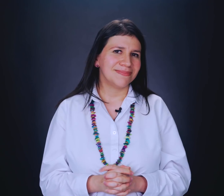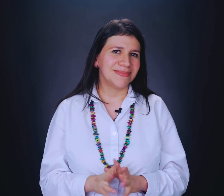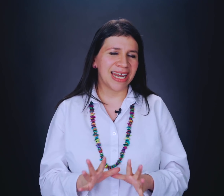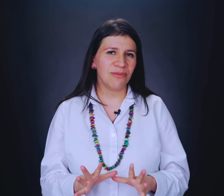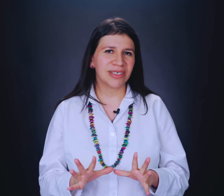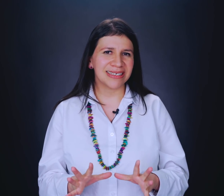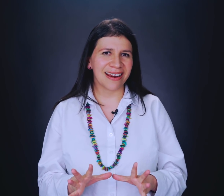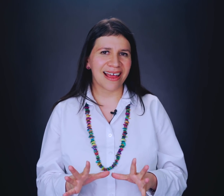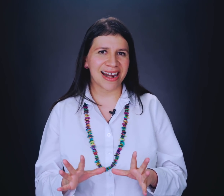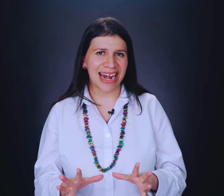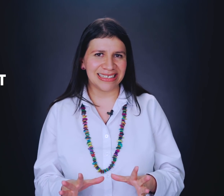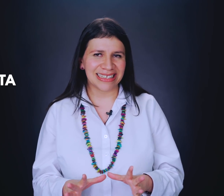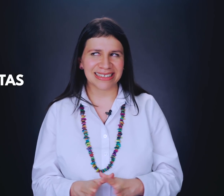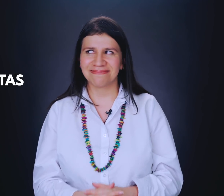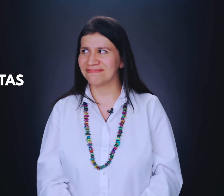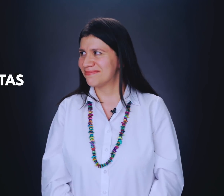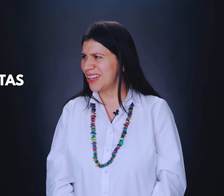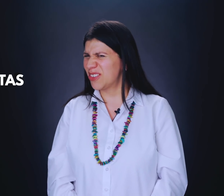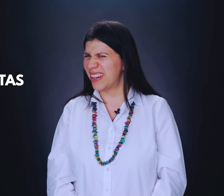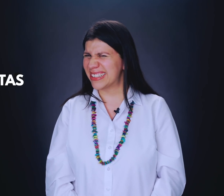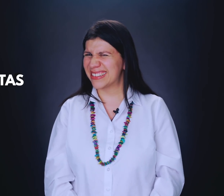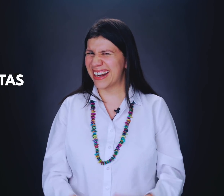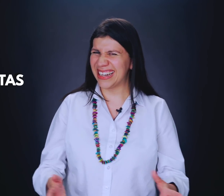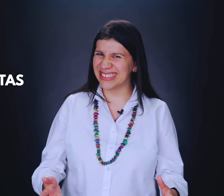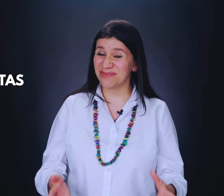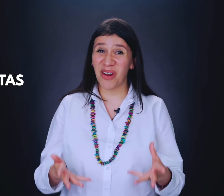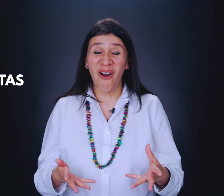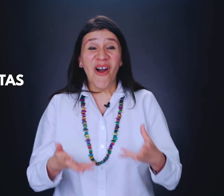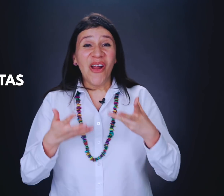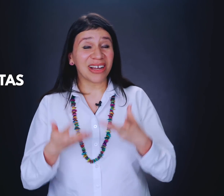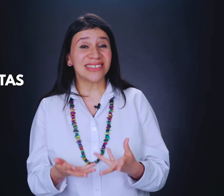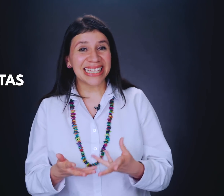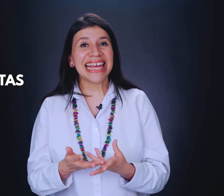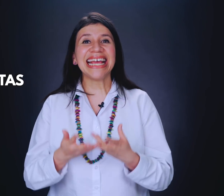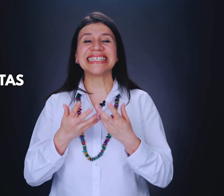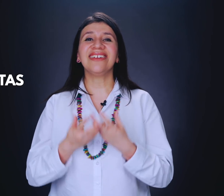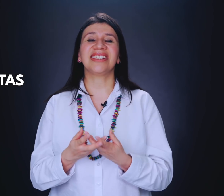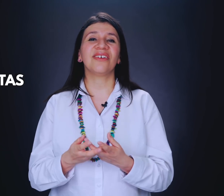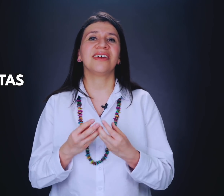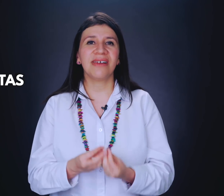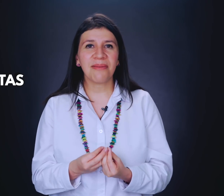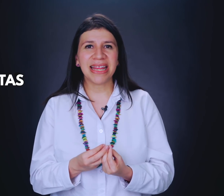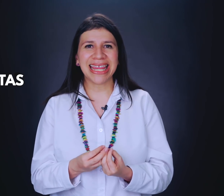Tenemos que ser realistas. Y tú dirás, ¿realistas? Bueno, lo que sucede es que los celos regularmente